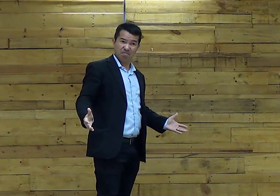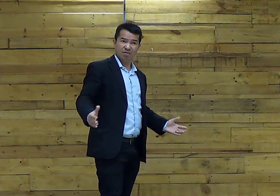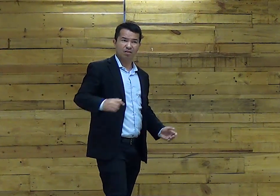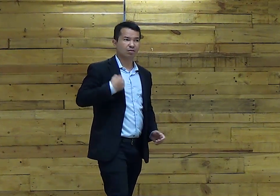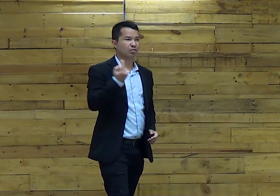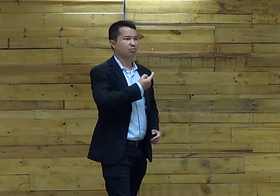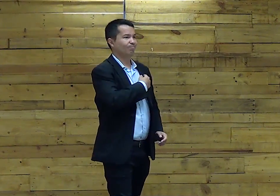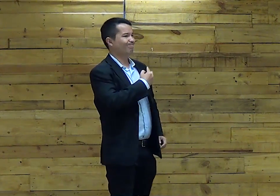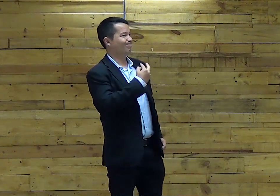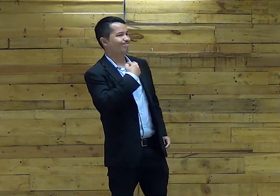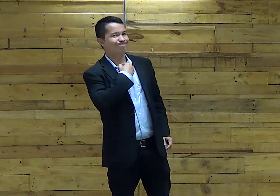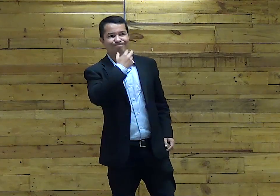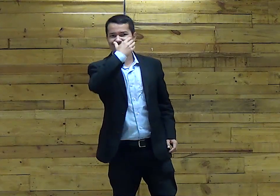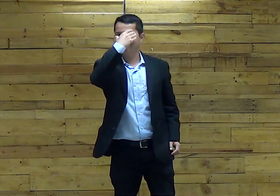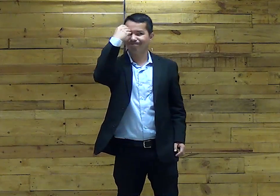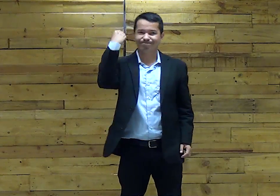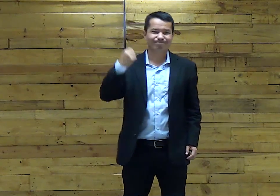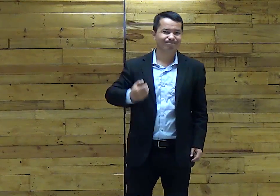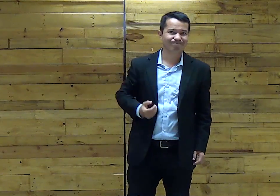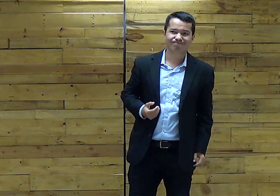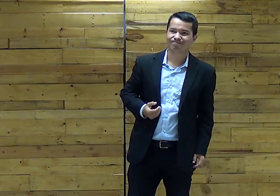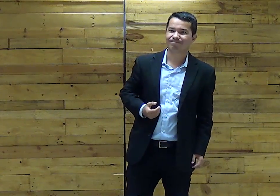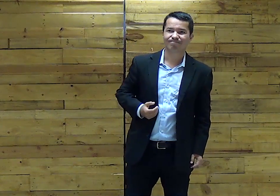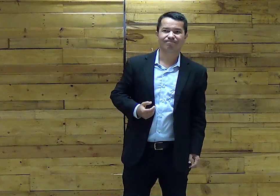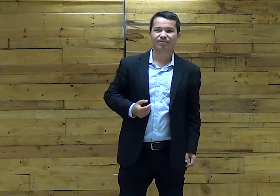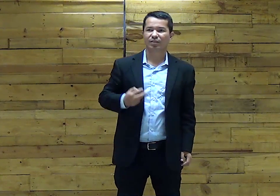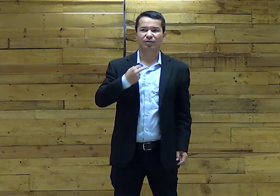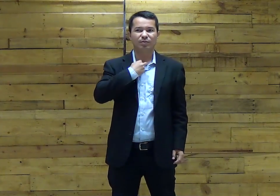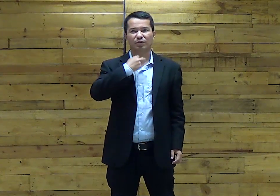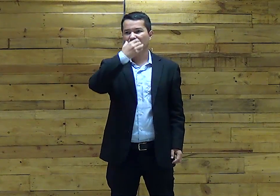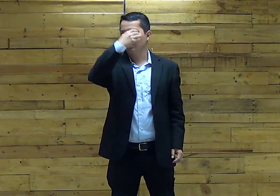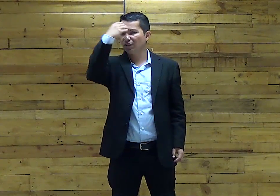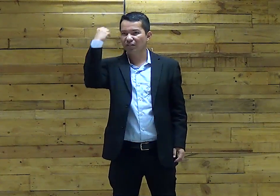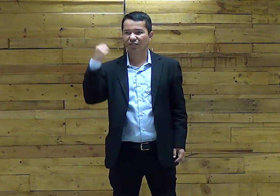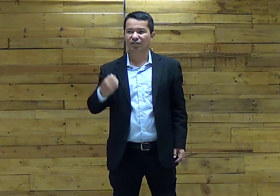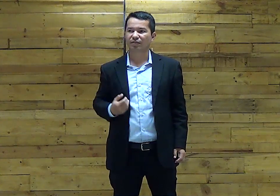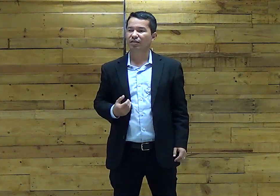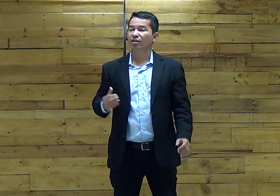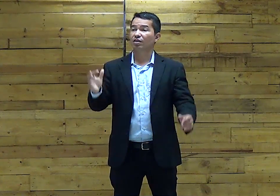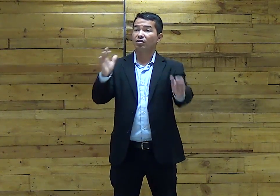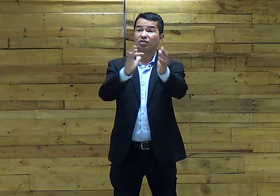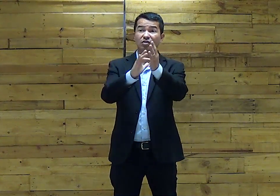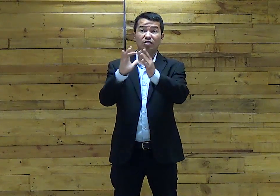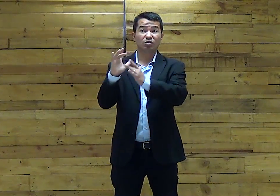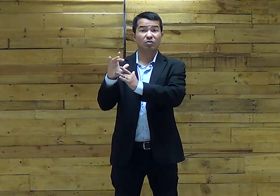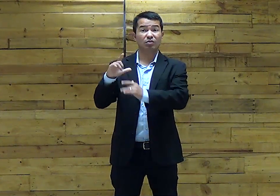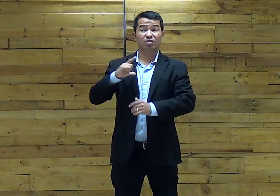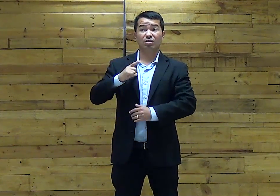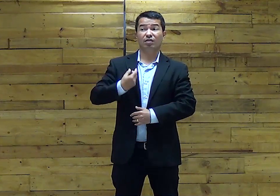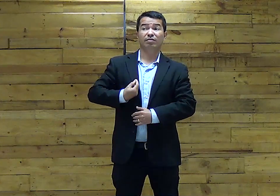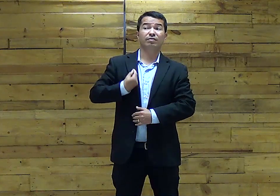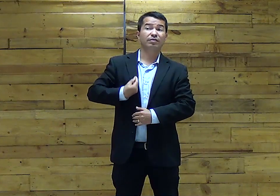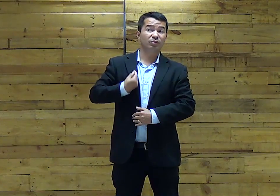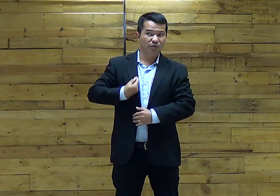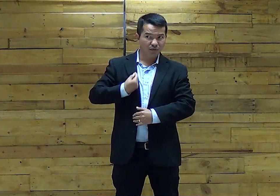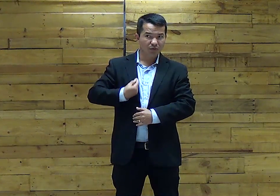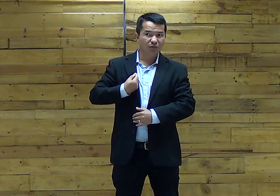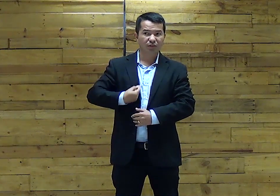Nós não devemos nos esquecer disso Nós não podemos nos esquecer